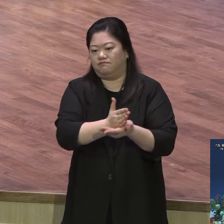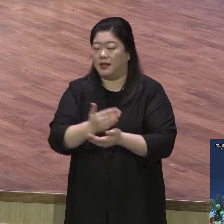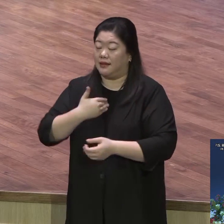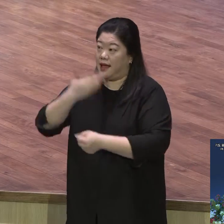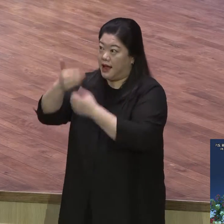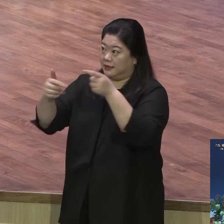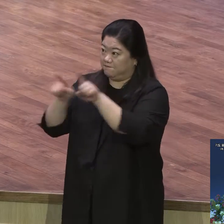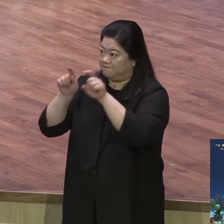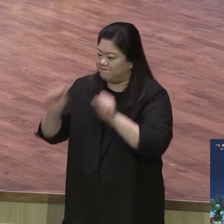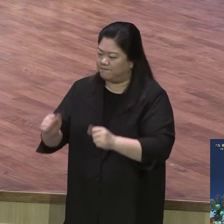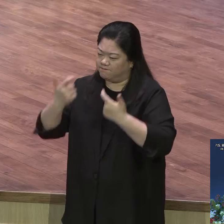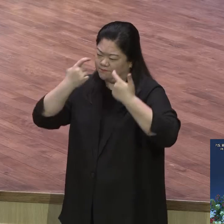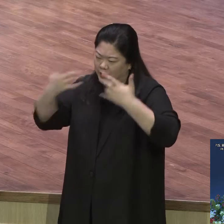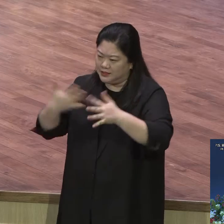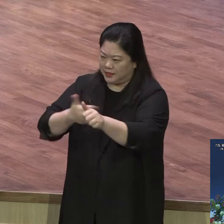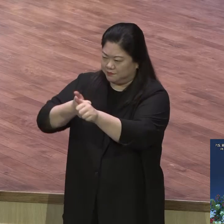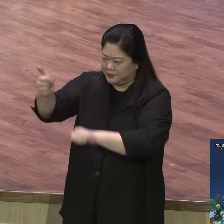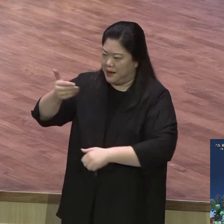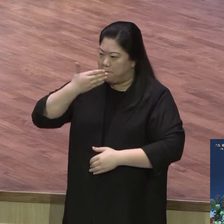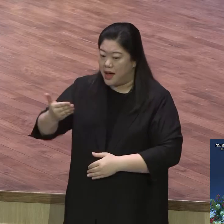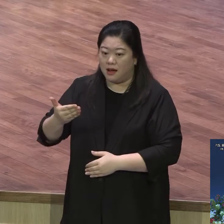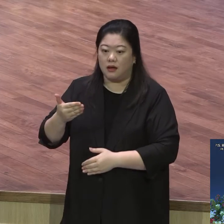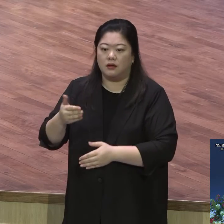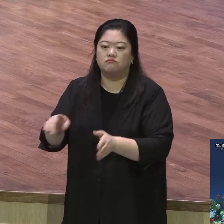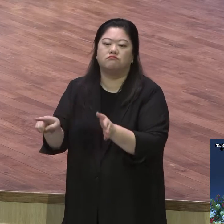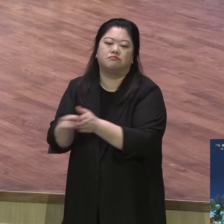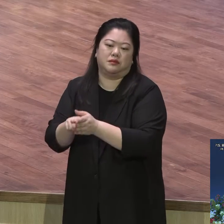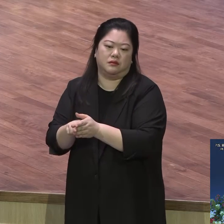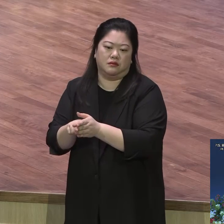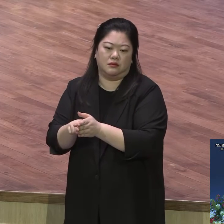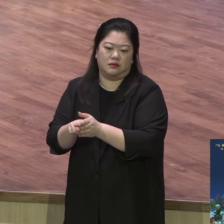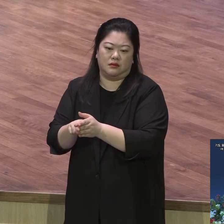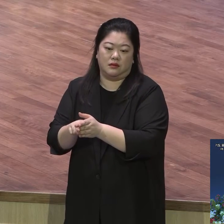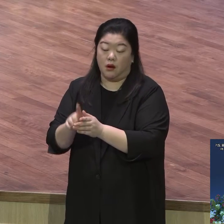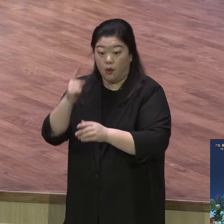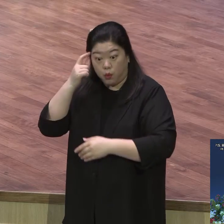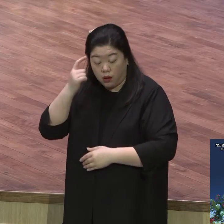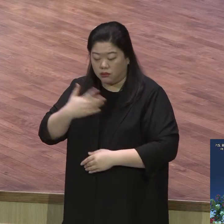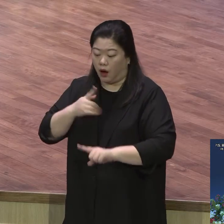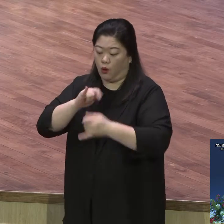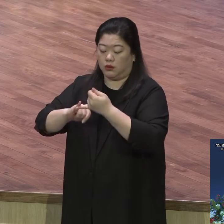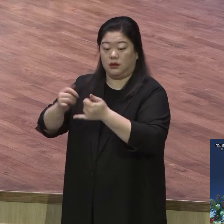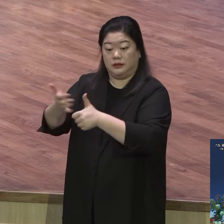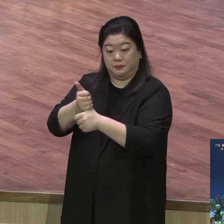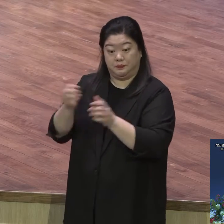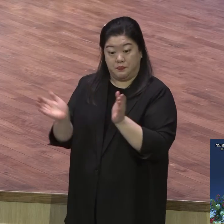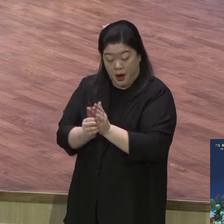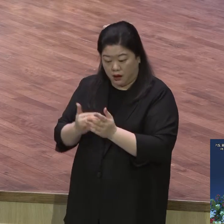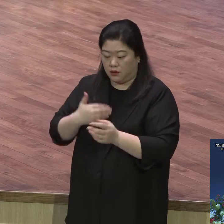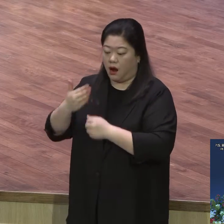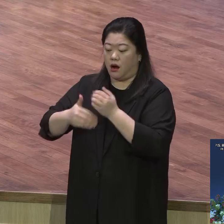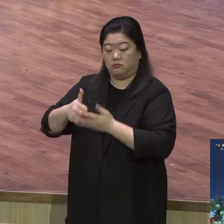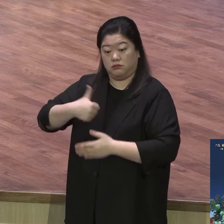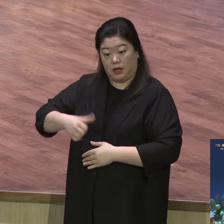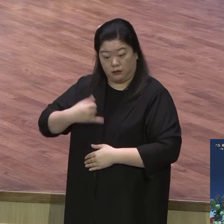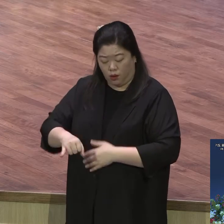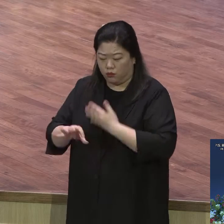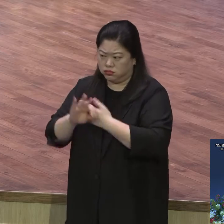승리의 확신을 가져야 하나님하고 함께 계시기 때문에 나는 은약 잡았기 때문에 약속의 자녀이기 때문에 나는 모든 이 일에